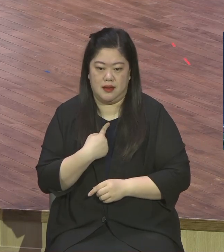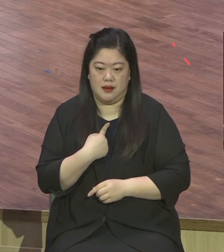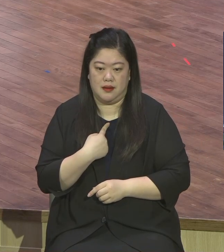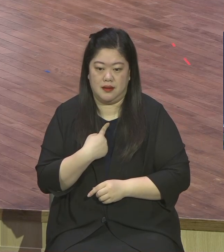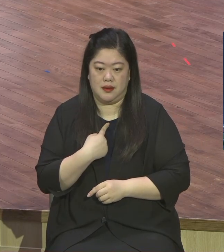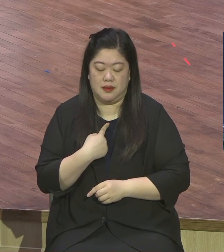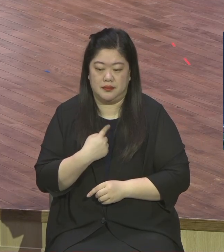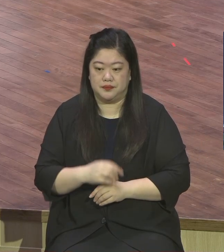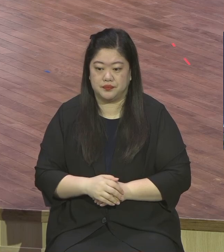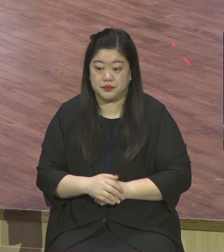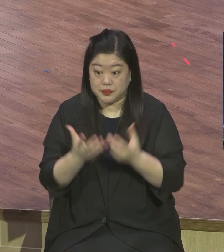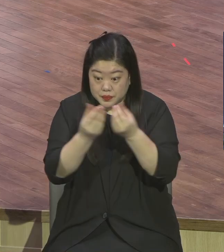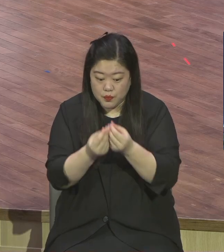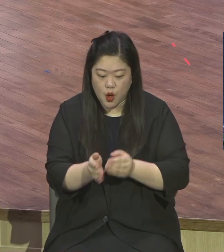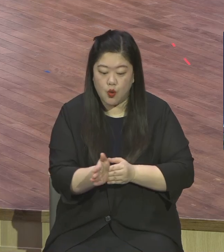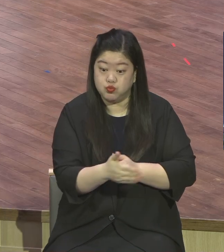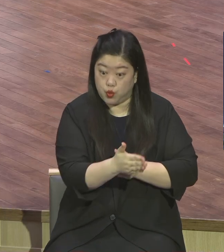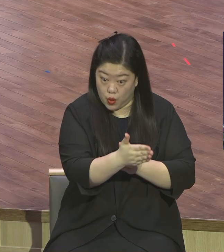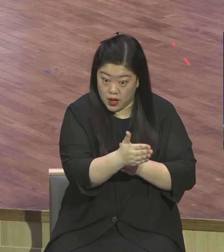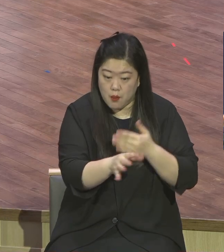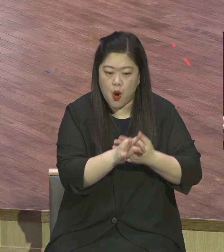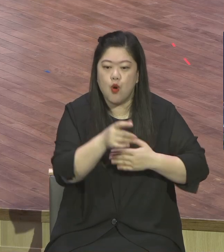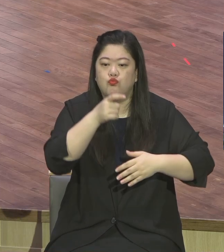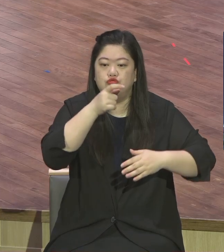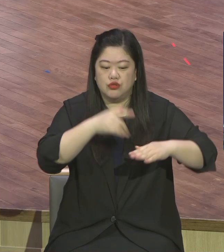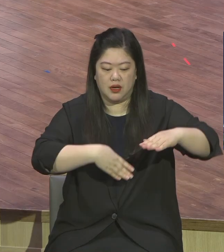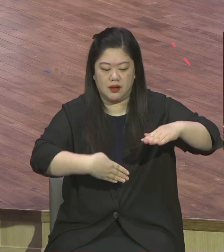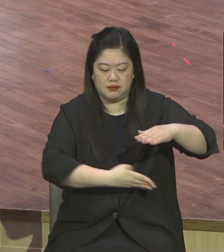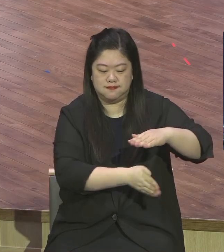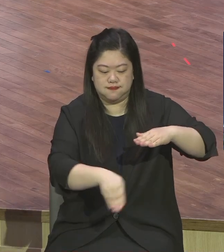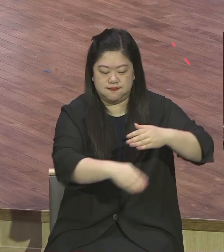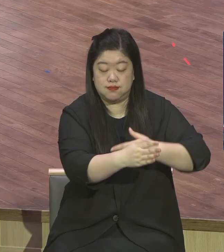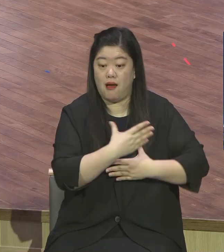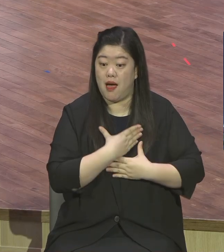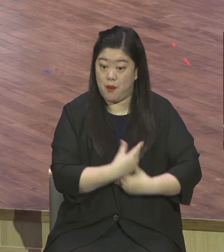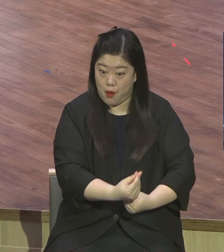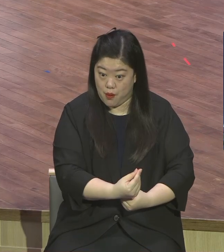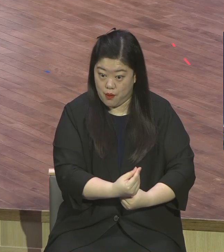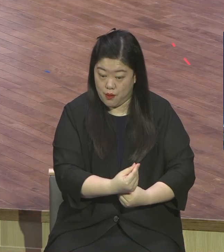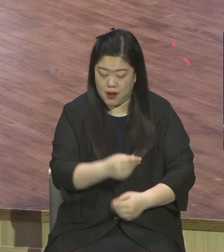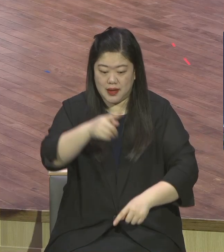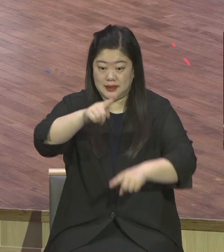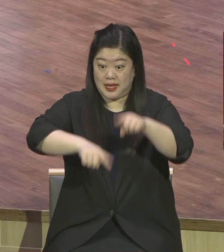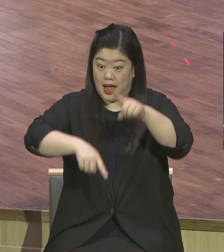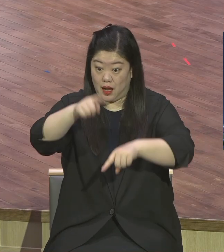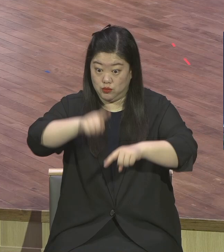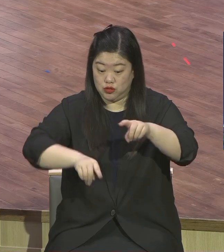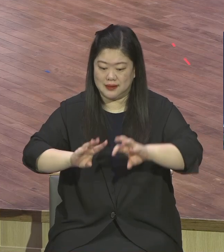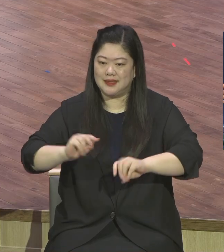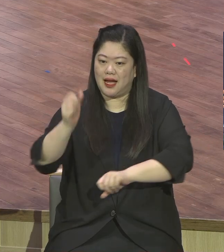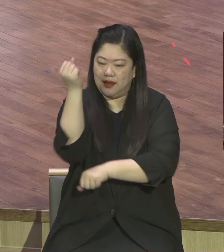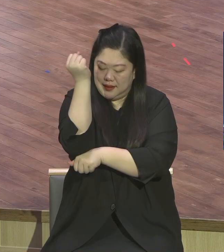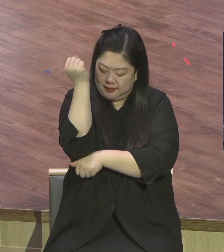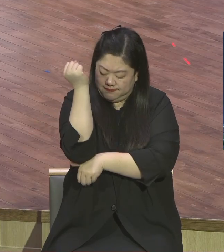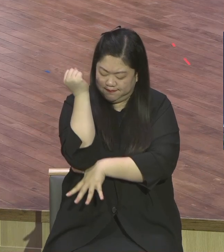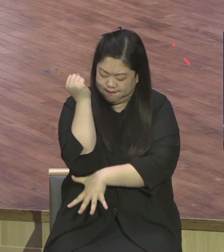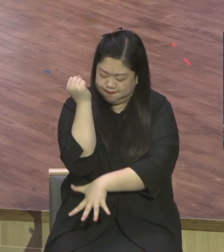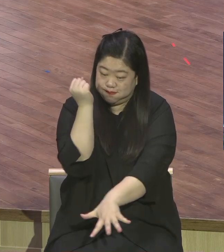고기는 물속에 땅은 나무는 땅속에 새는 송중에 창조원리에요 그게 인간은